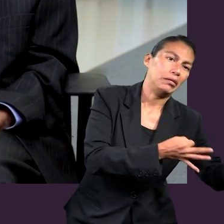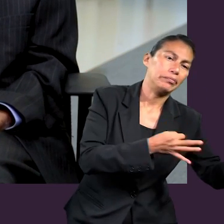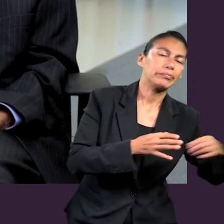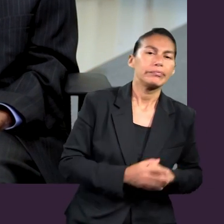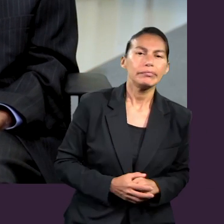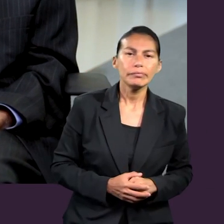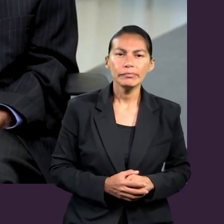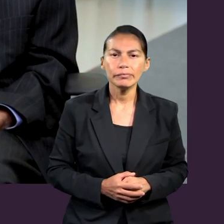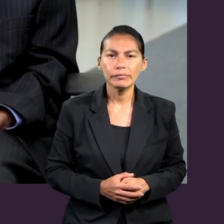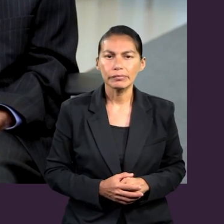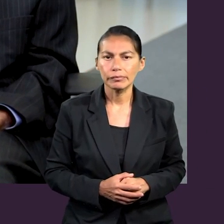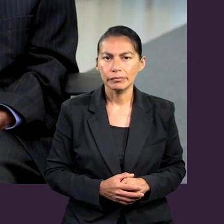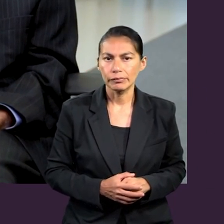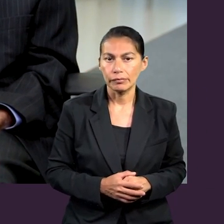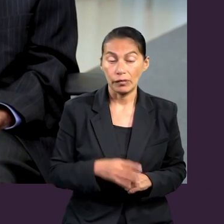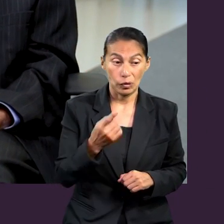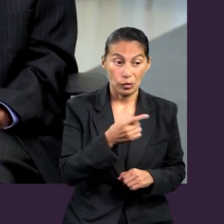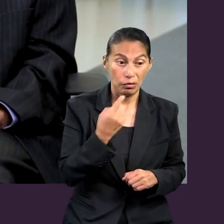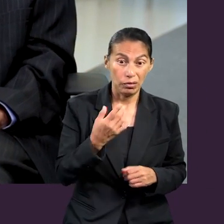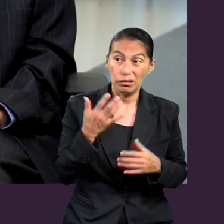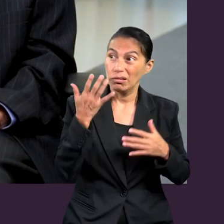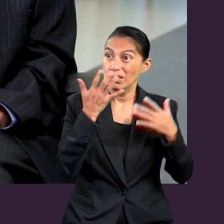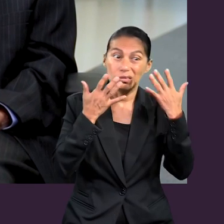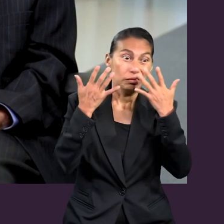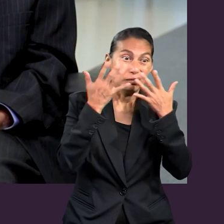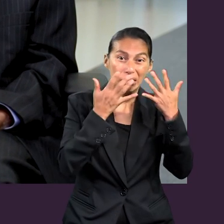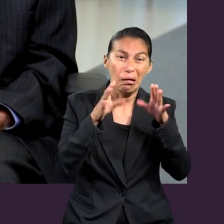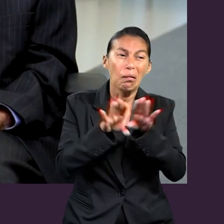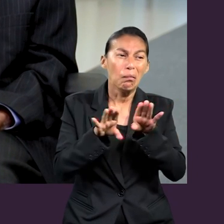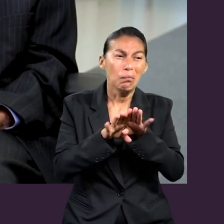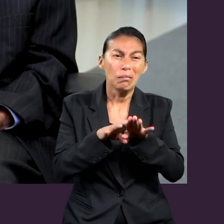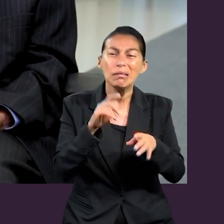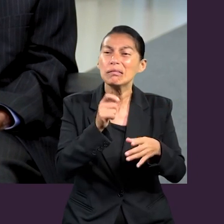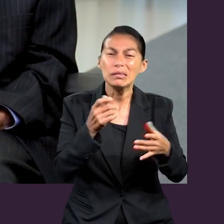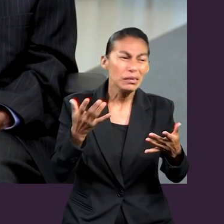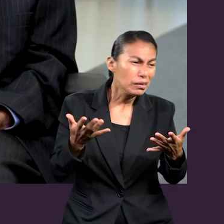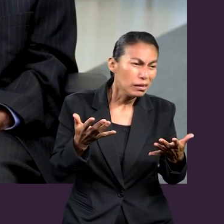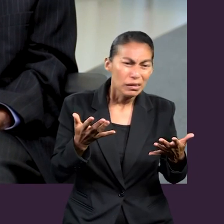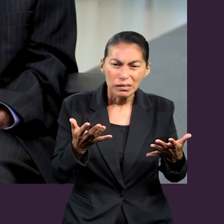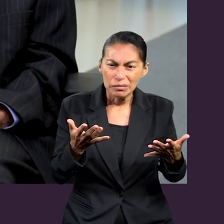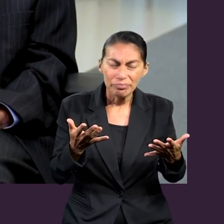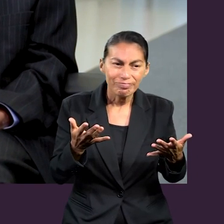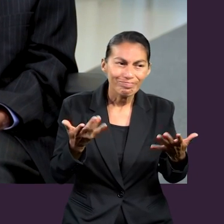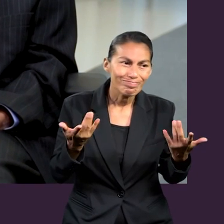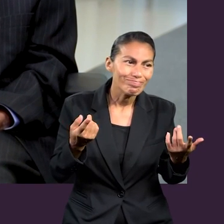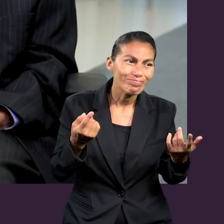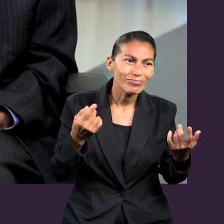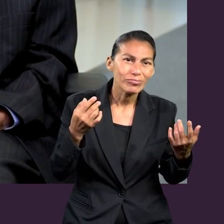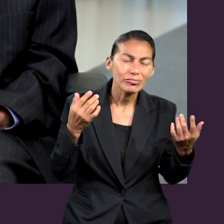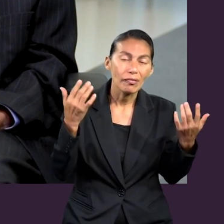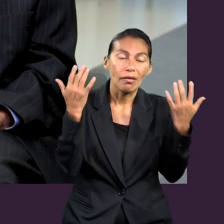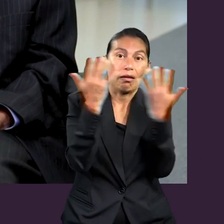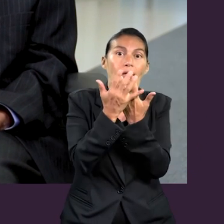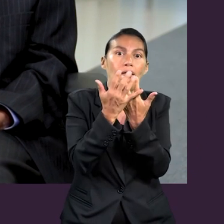del error para desestabilizar a los cristianos, para confundirlos y para